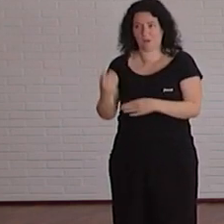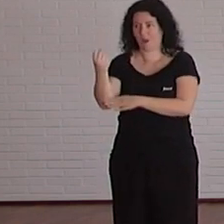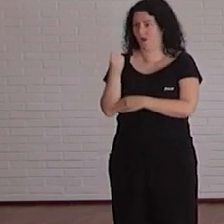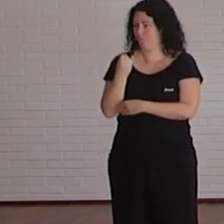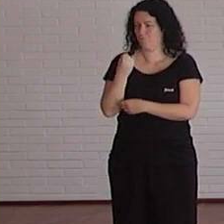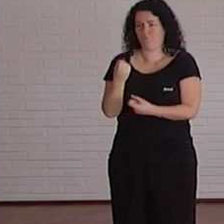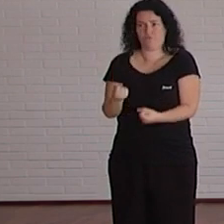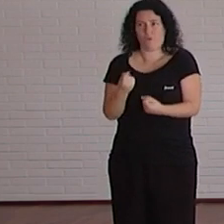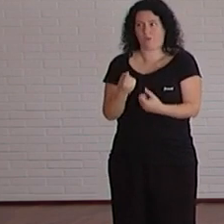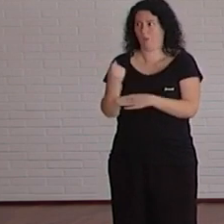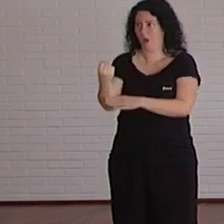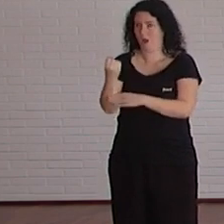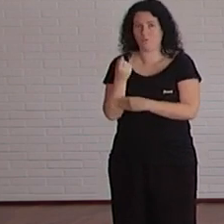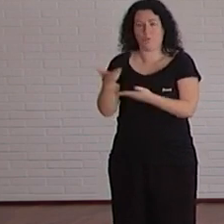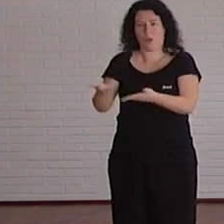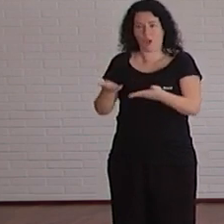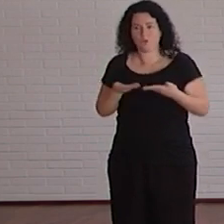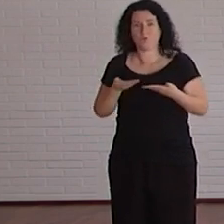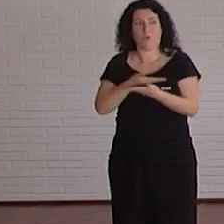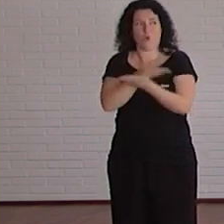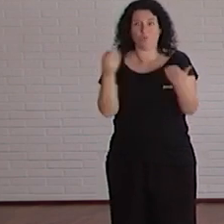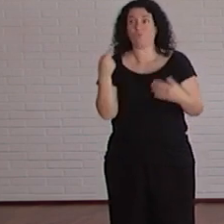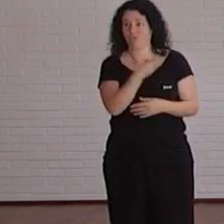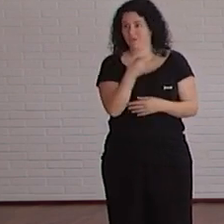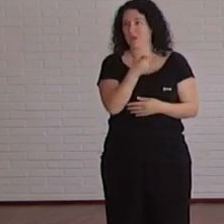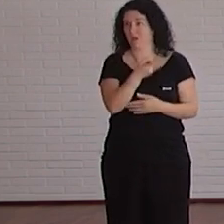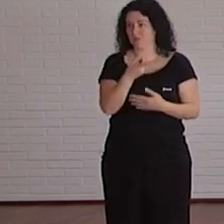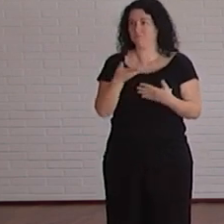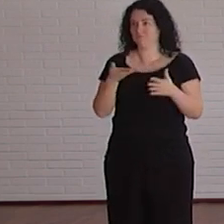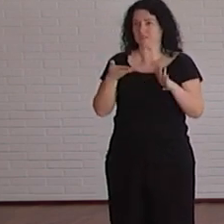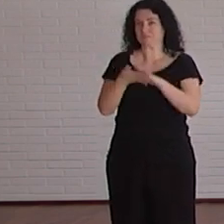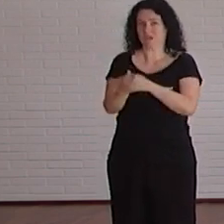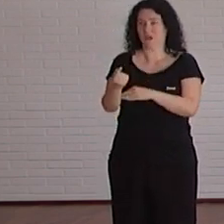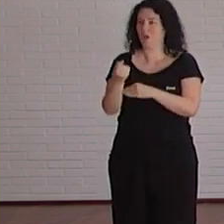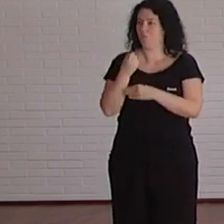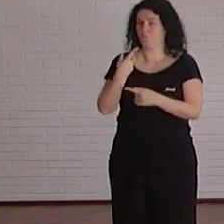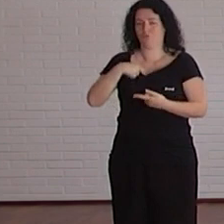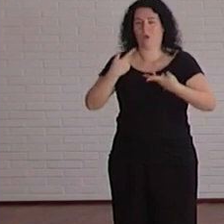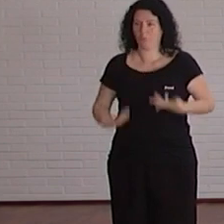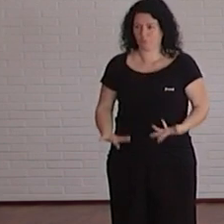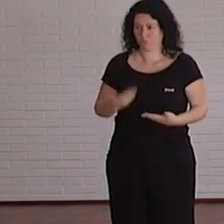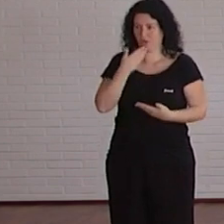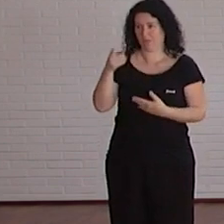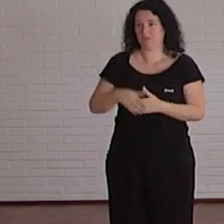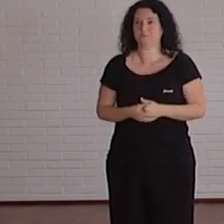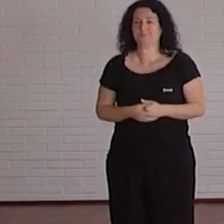nos ayudan en ello, confían en ello y están apoyándonos para que todo esto sea posible.